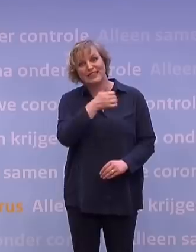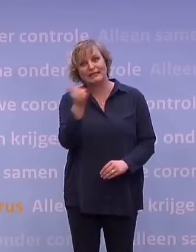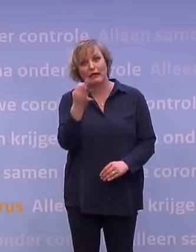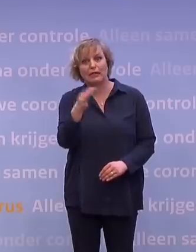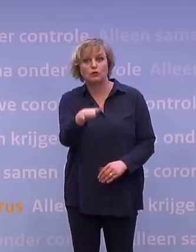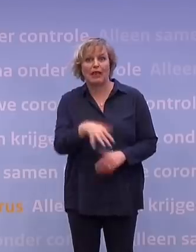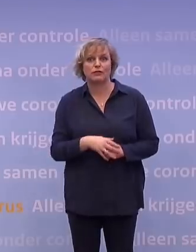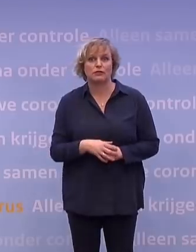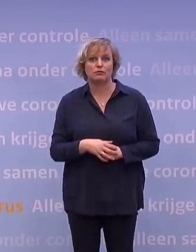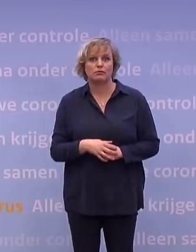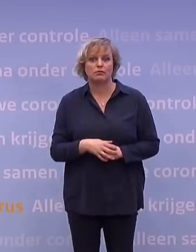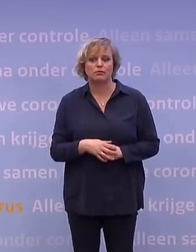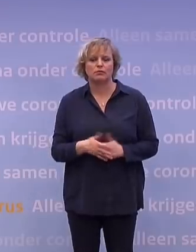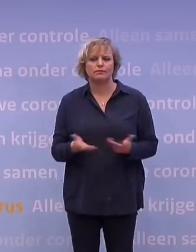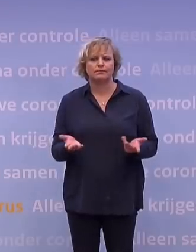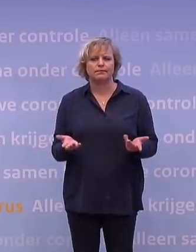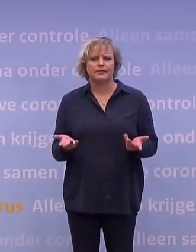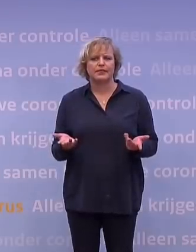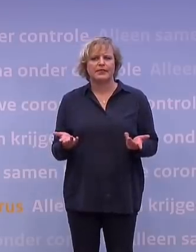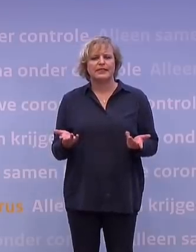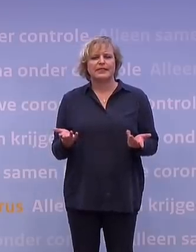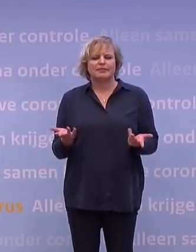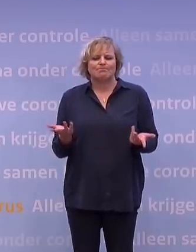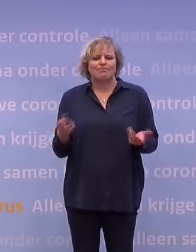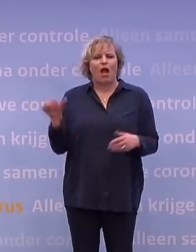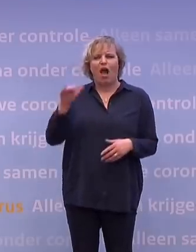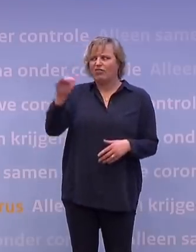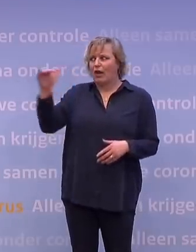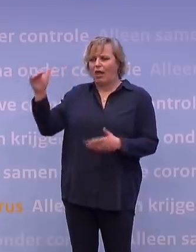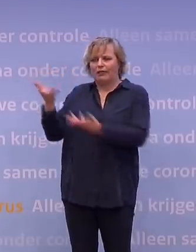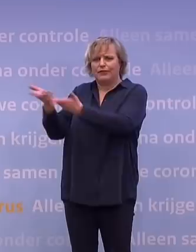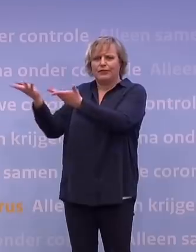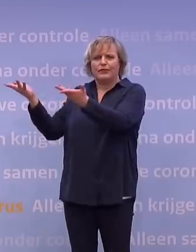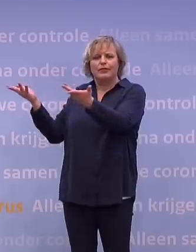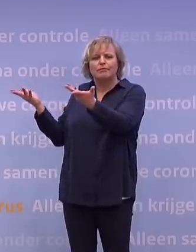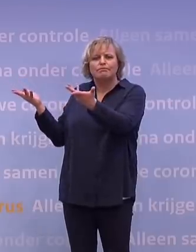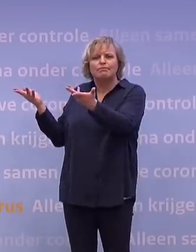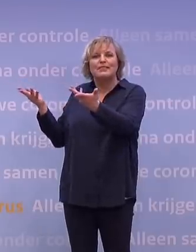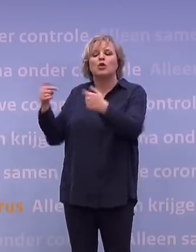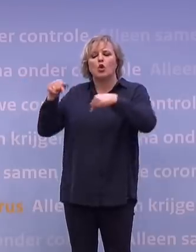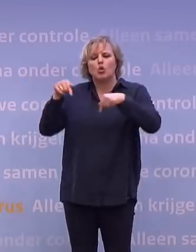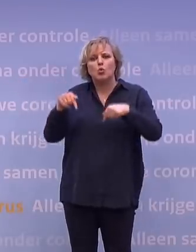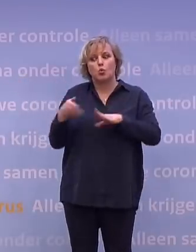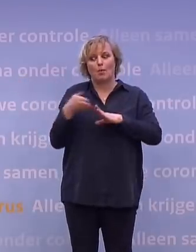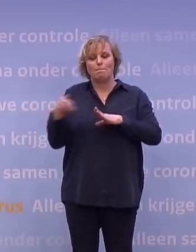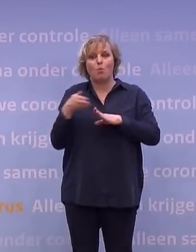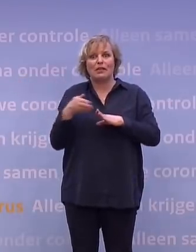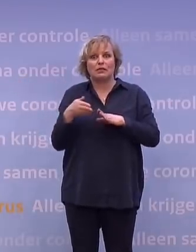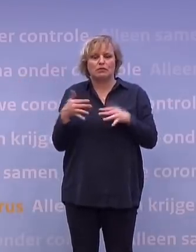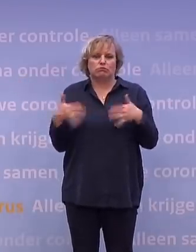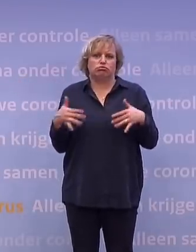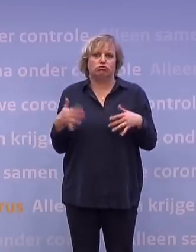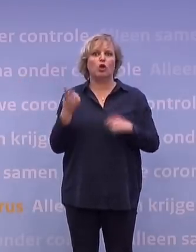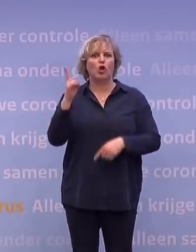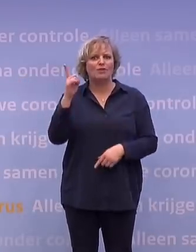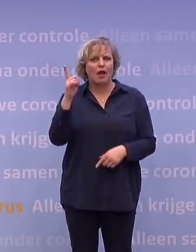avondklok, maar dan een dag- en avondklok, wat andere landen gedaan hebben. We zitten echt op een ingewikkeld punt nu, een gevaarlijk punt